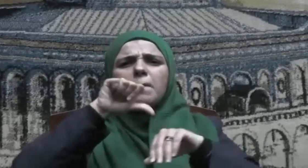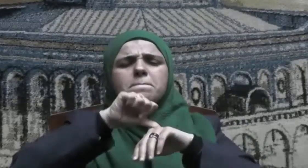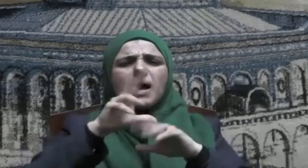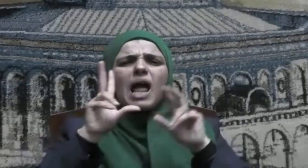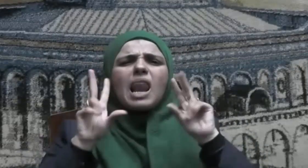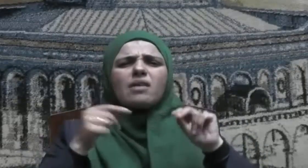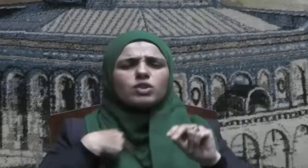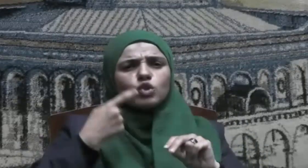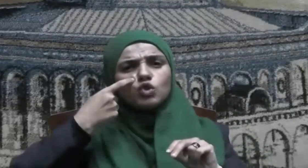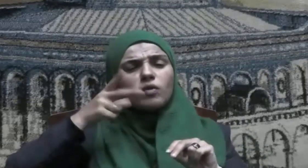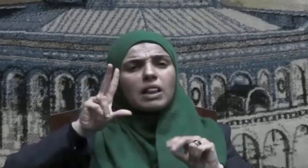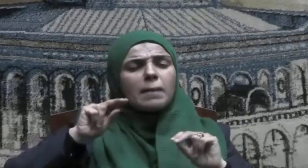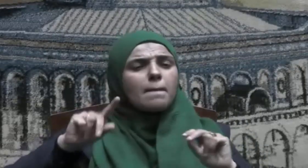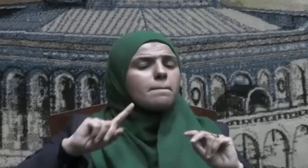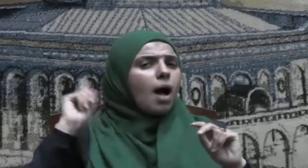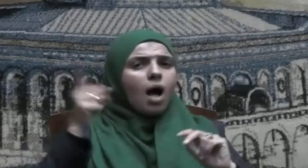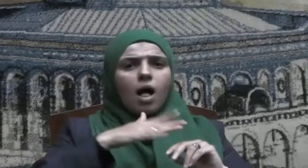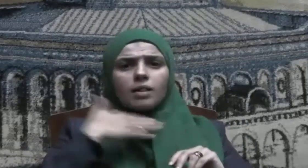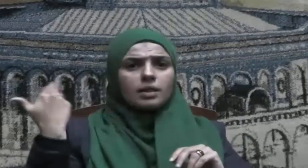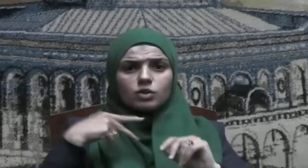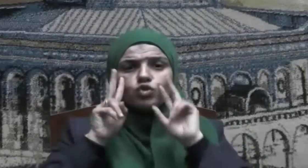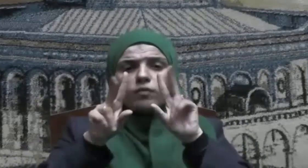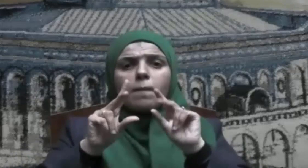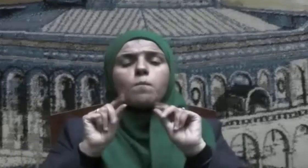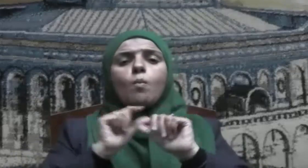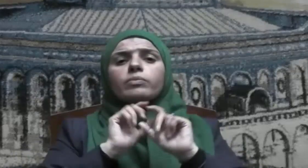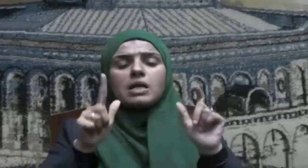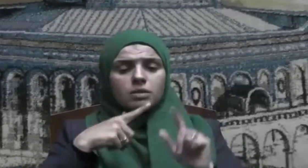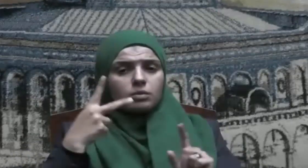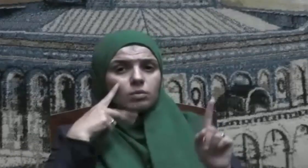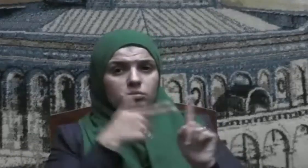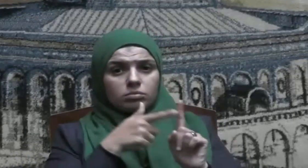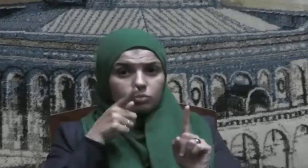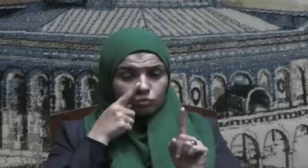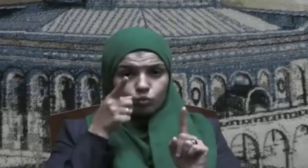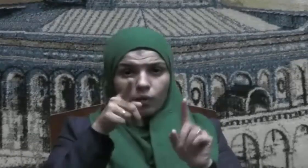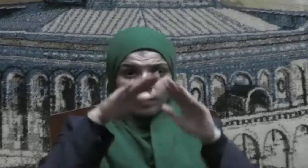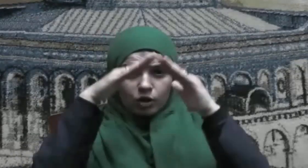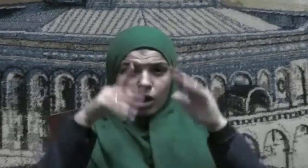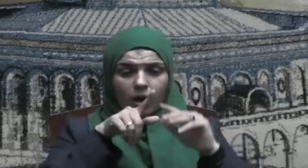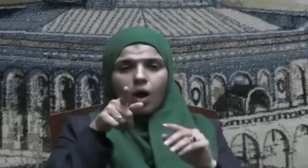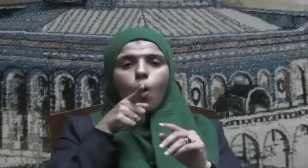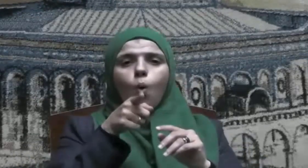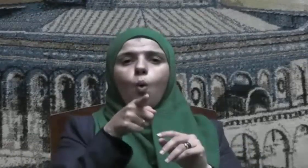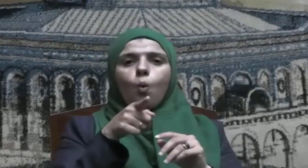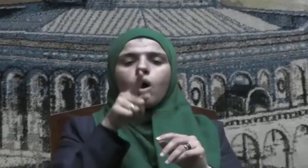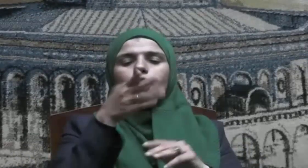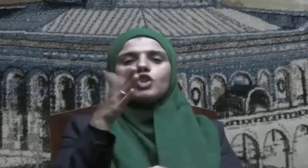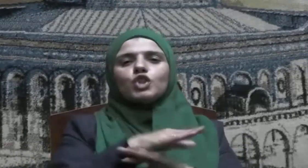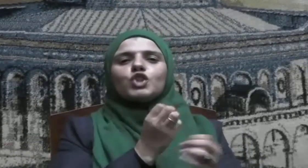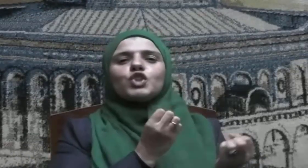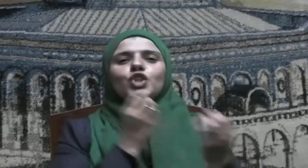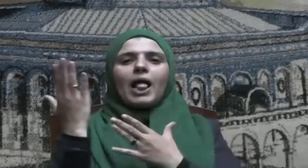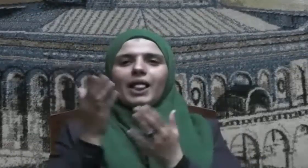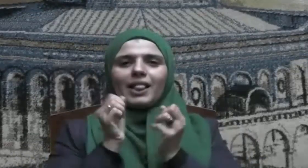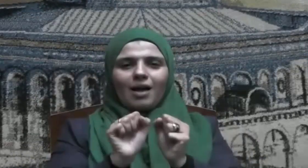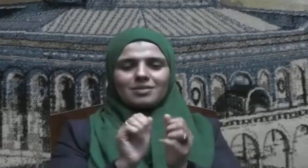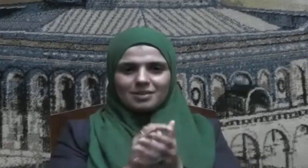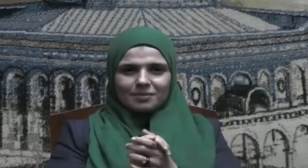قط أحسن منها قال لي أما هذه فدار الشهداء ولهذا